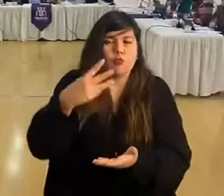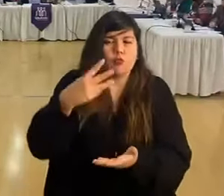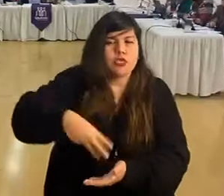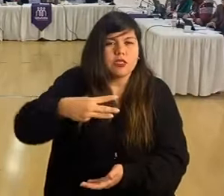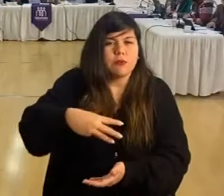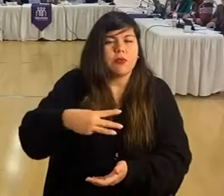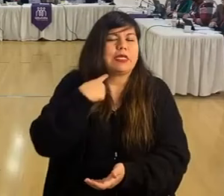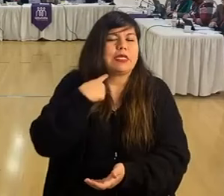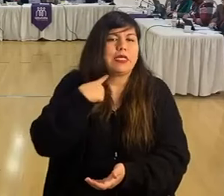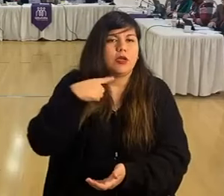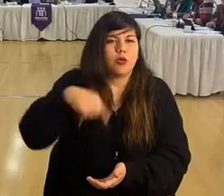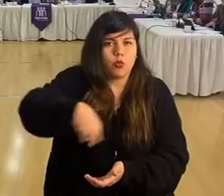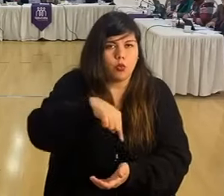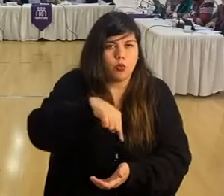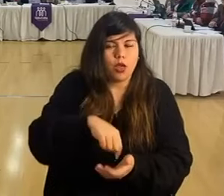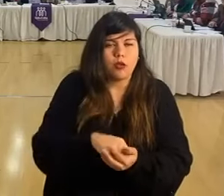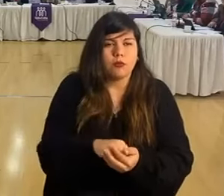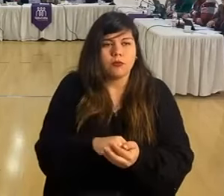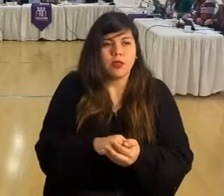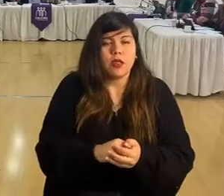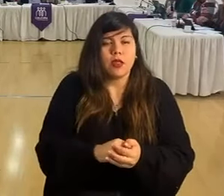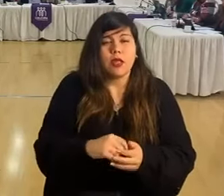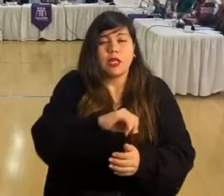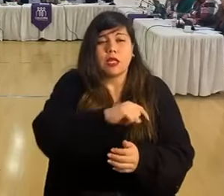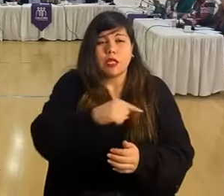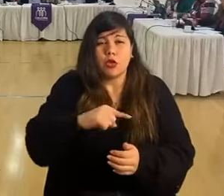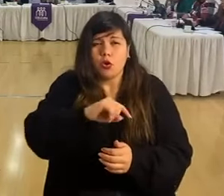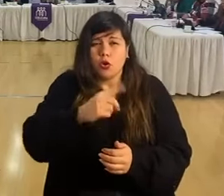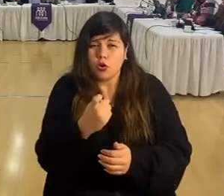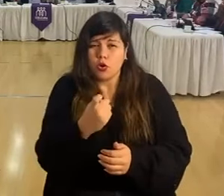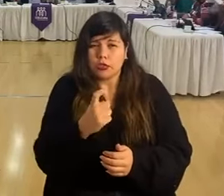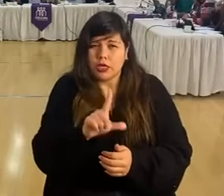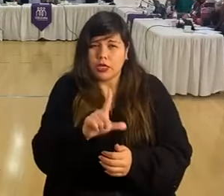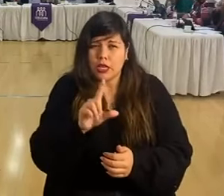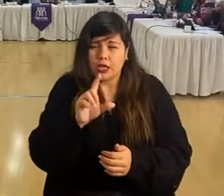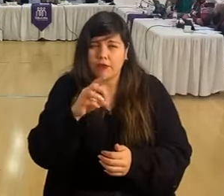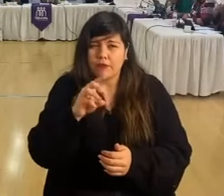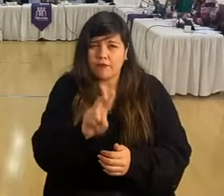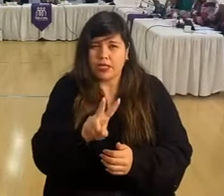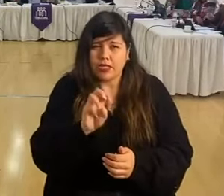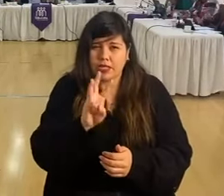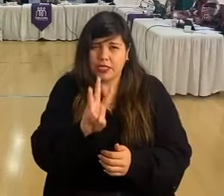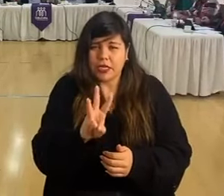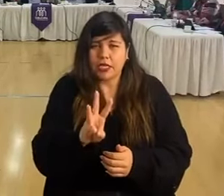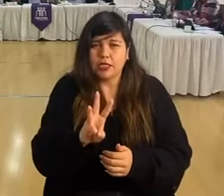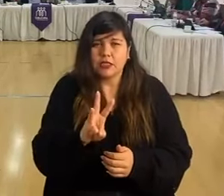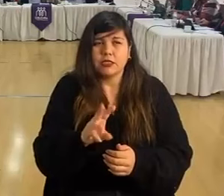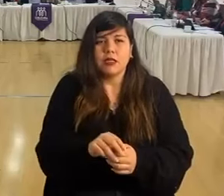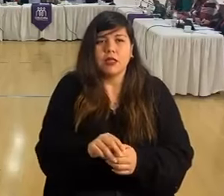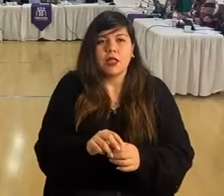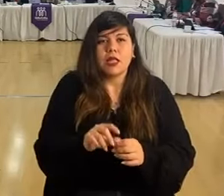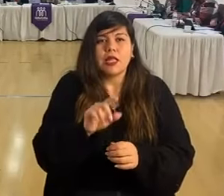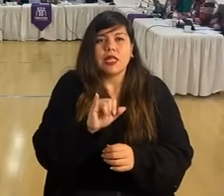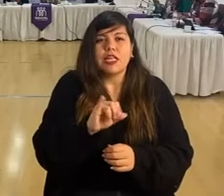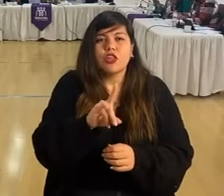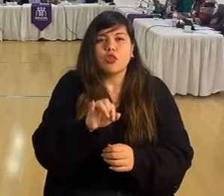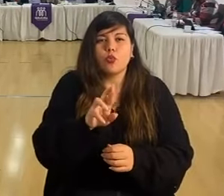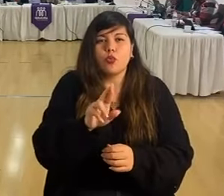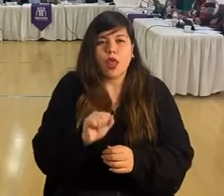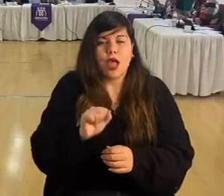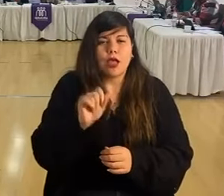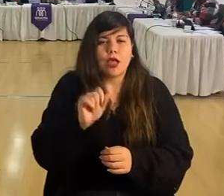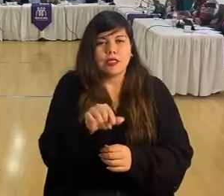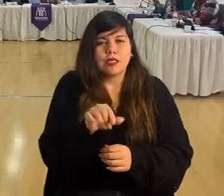de Quilicura con el IDO 2483-211-LR23 con el oferente Indura S.A.